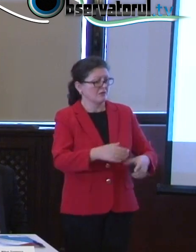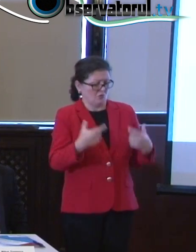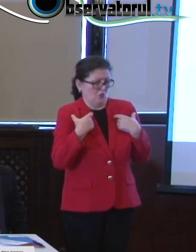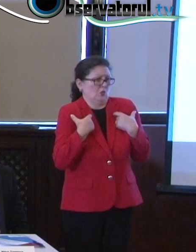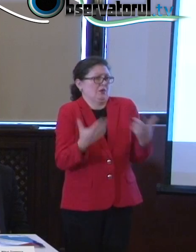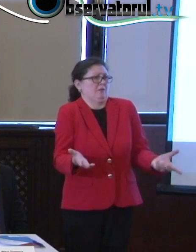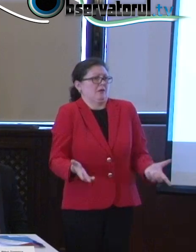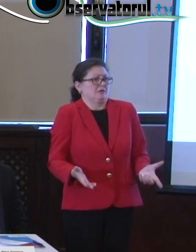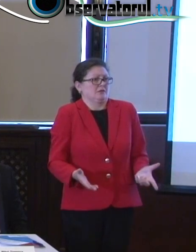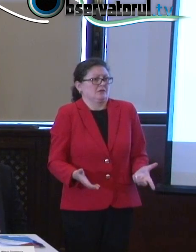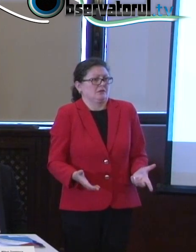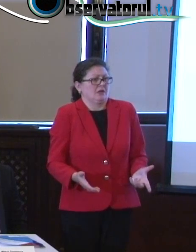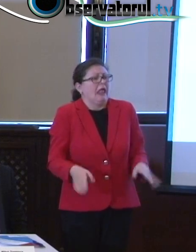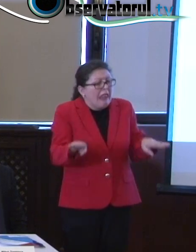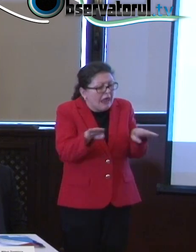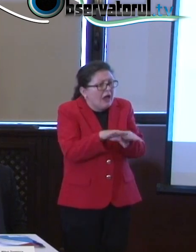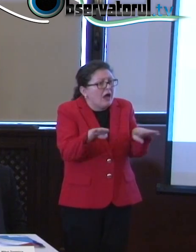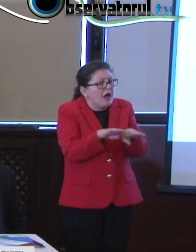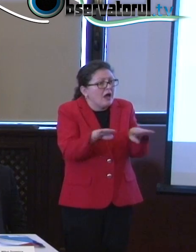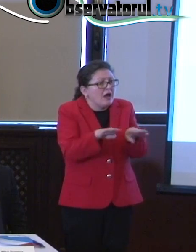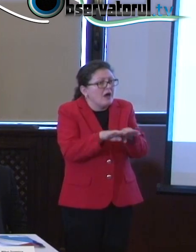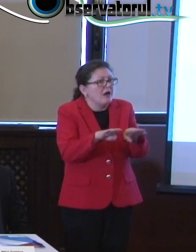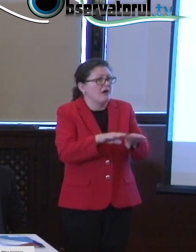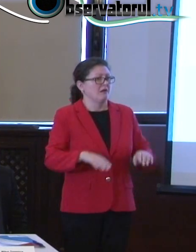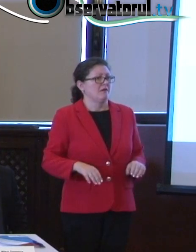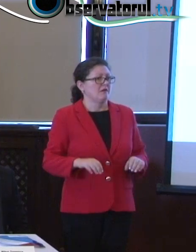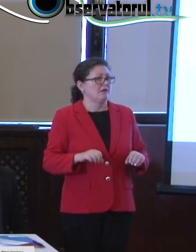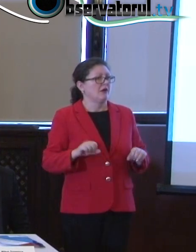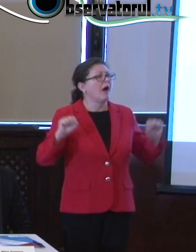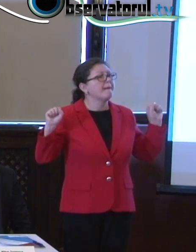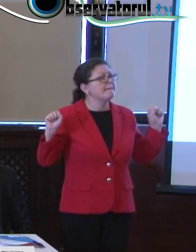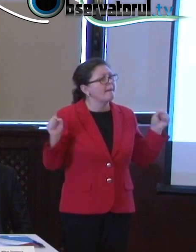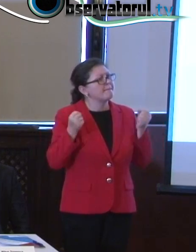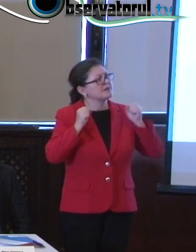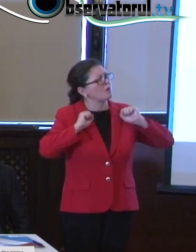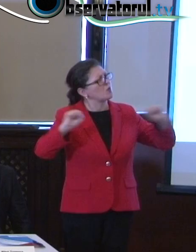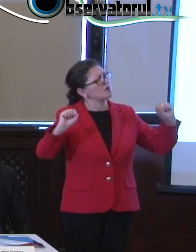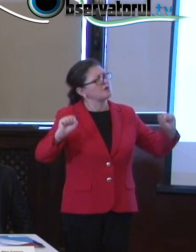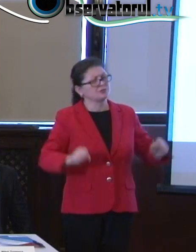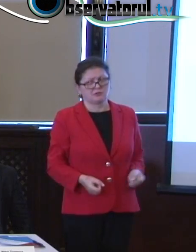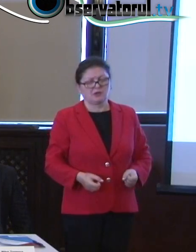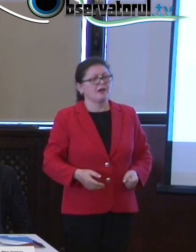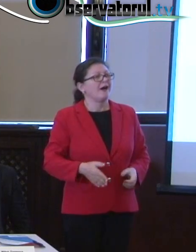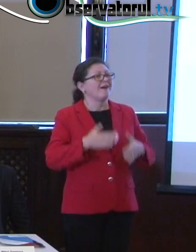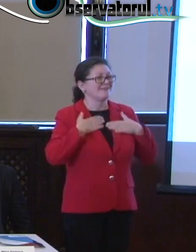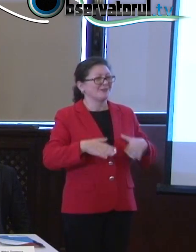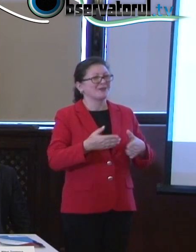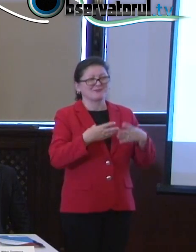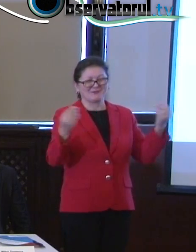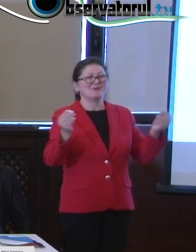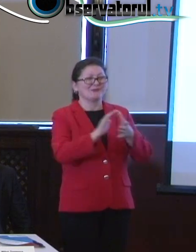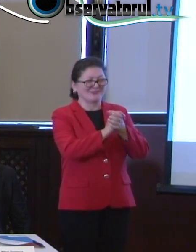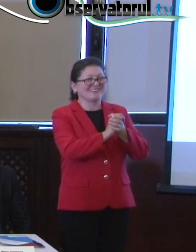vedea, poate auzi. Ambiția lui e de zice ori mai mare. Încă o dată vă mulțumesc și vă urez mult succes și felicități pentru